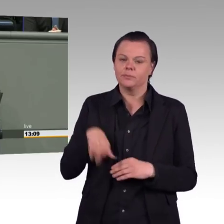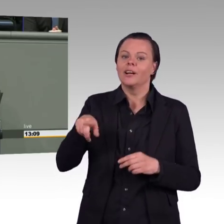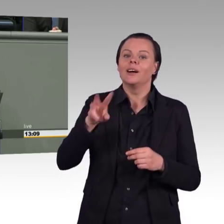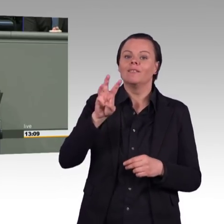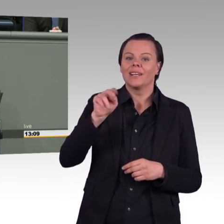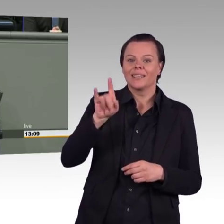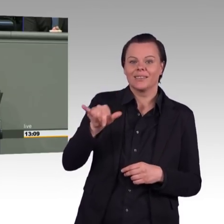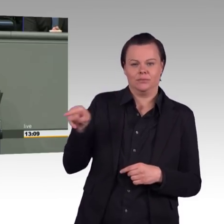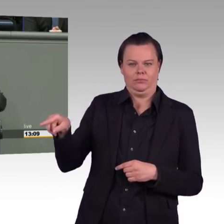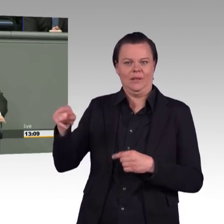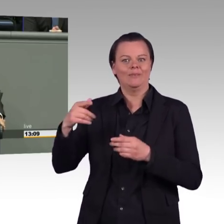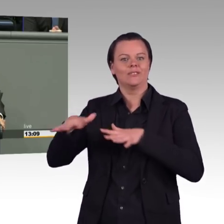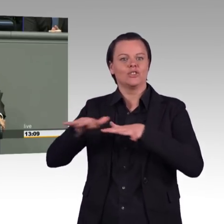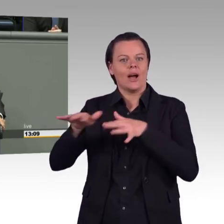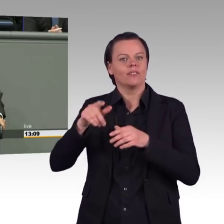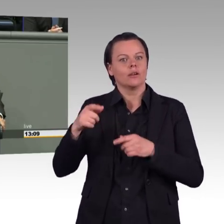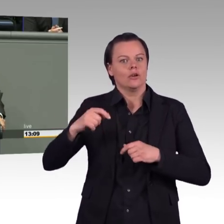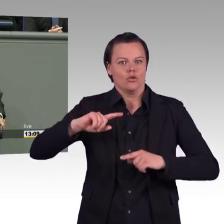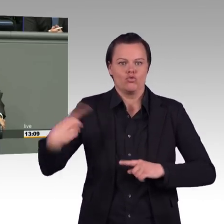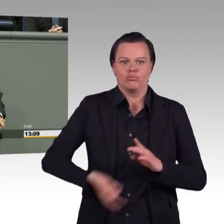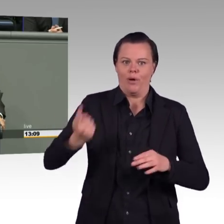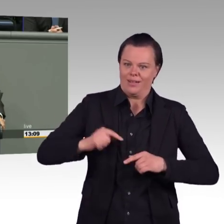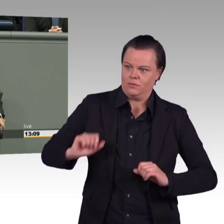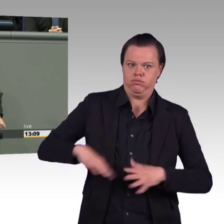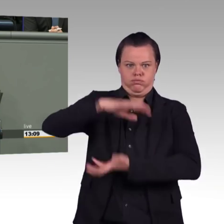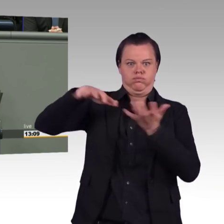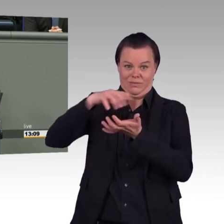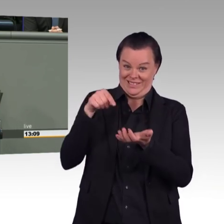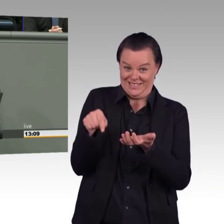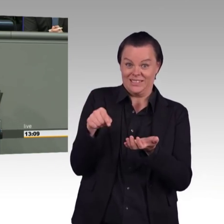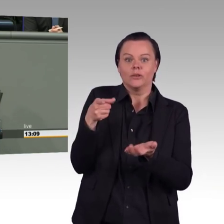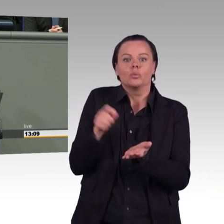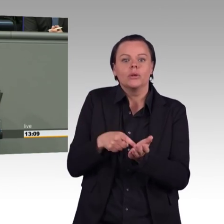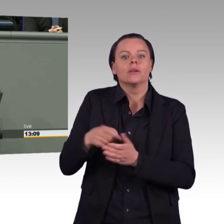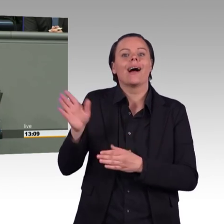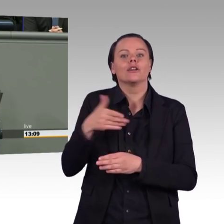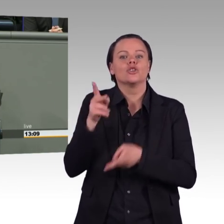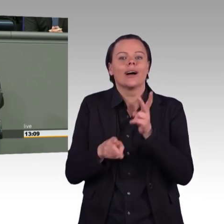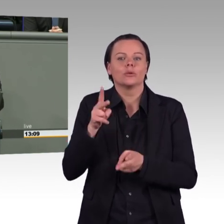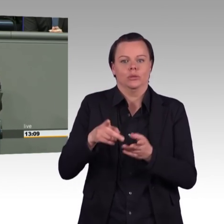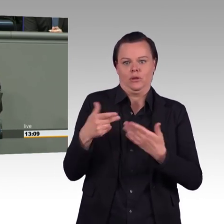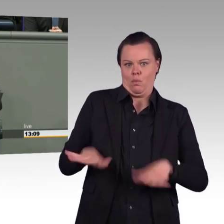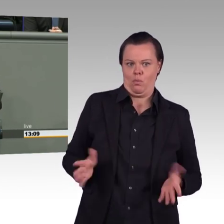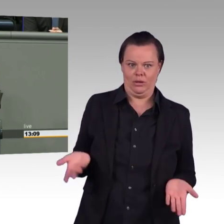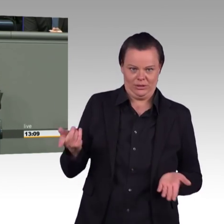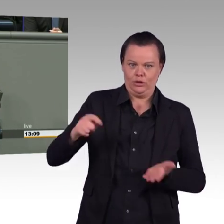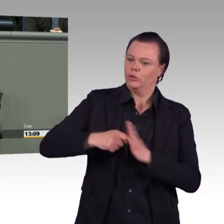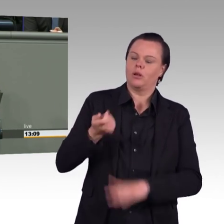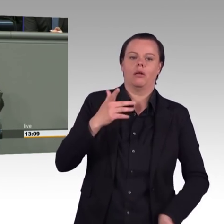gelegt haben, um sich ihre Altersversorgung zu sichern. Und das ist Ihrer Politik die Enteignung des kleinen Mannes